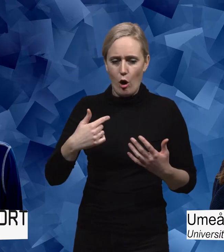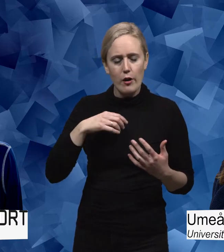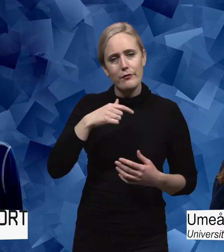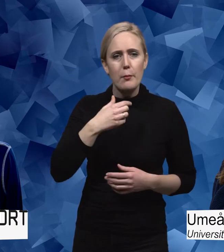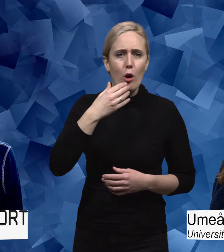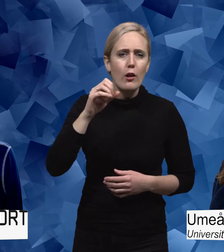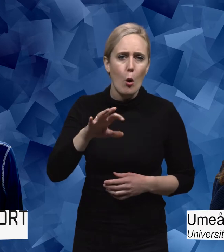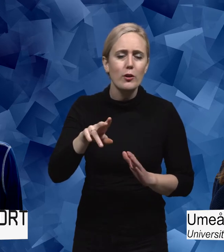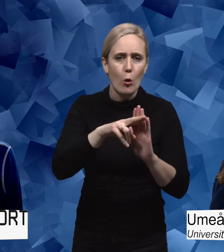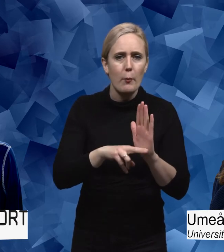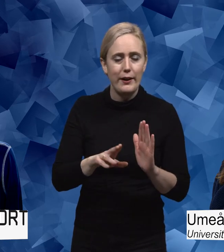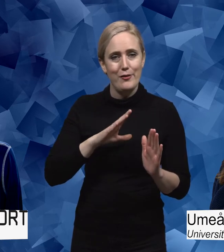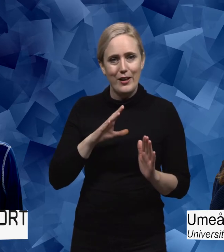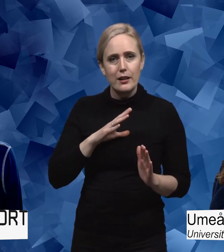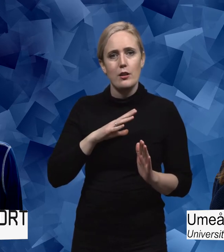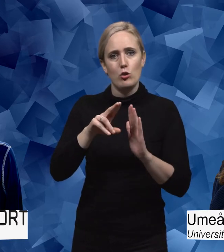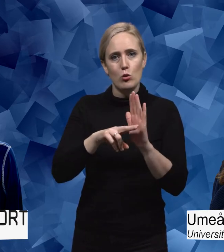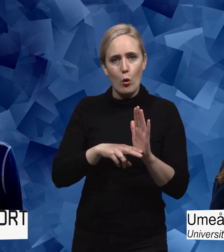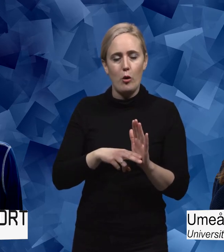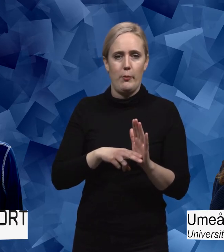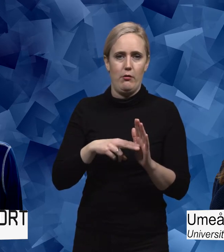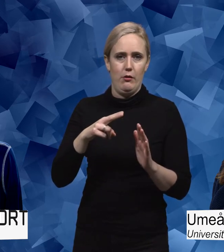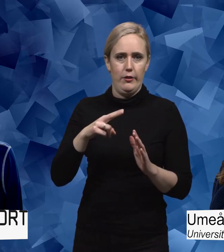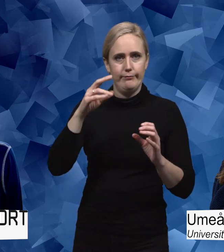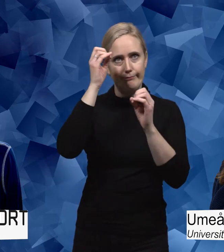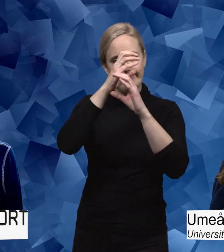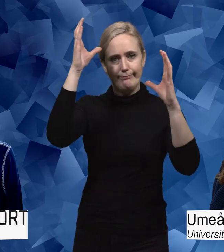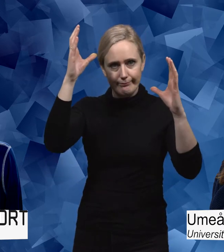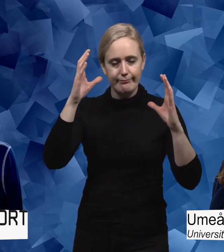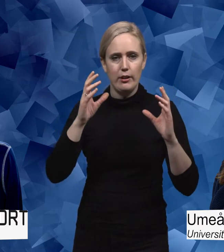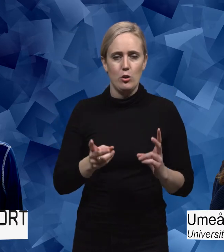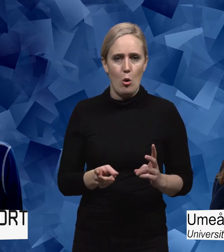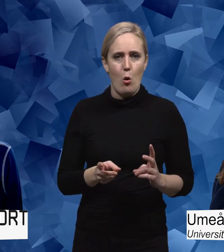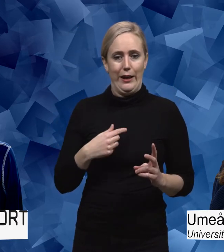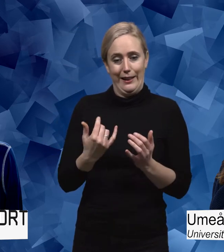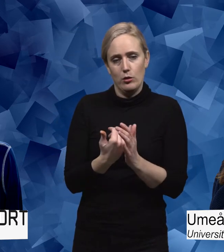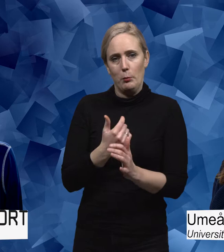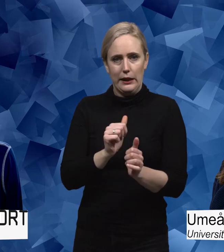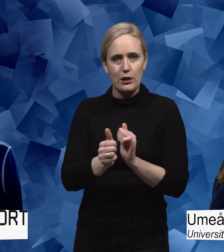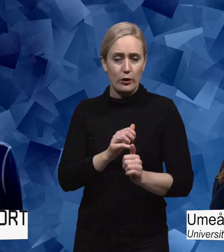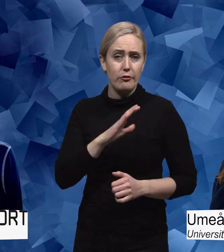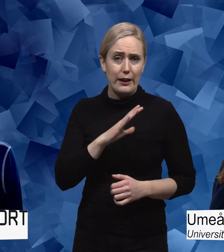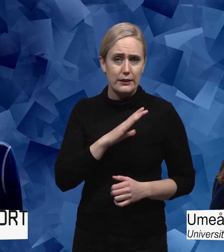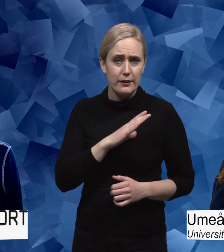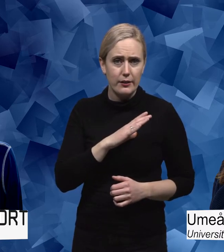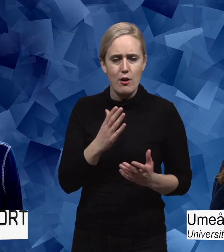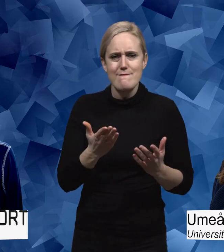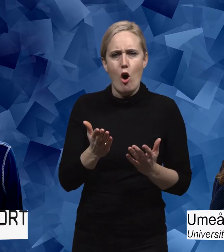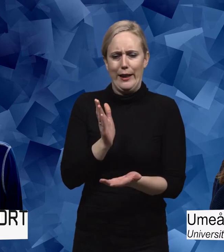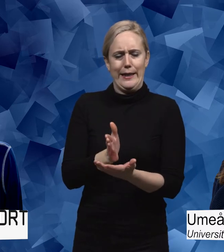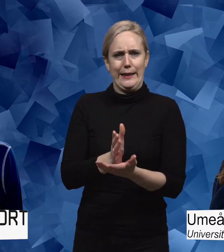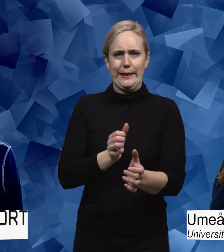Om vi pratar om normen så finns det normativa föreställningar såklart. Det finns ju en normativ föreställning inom idrotten. Vad